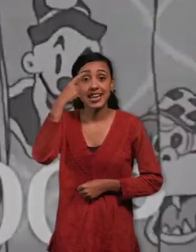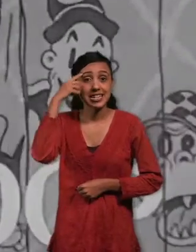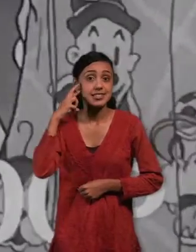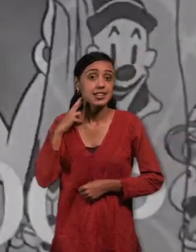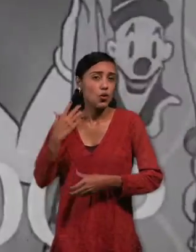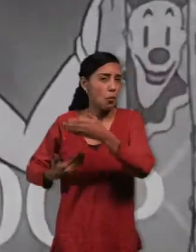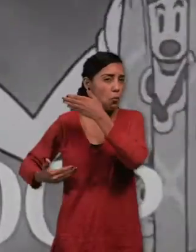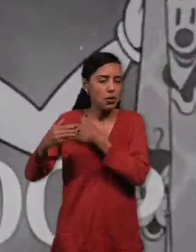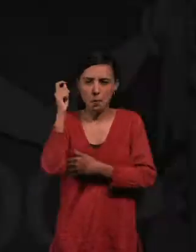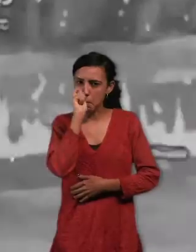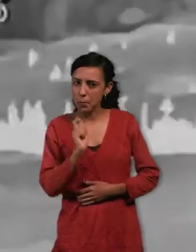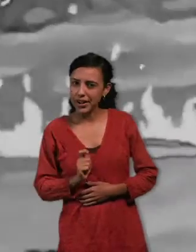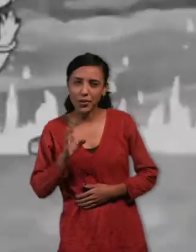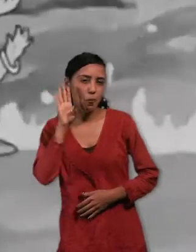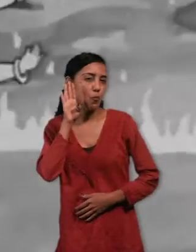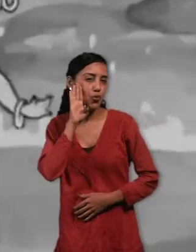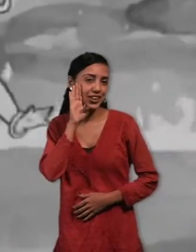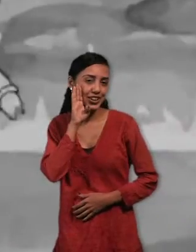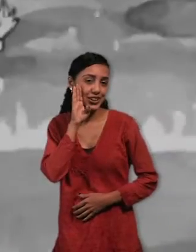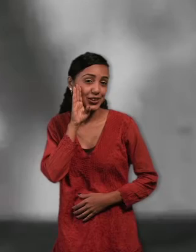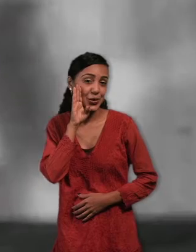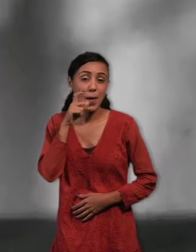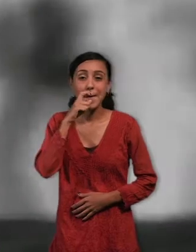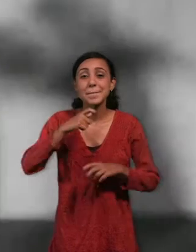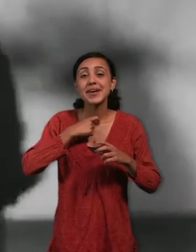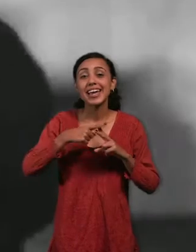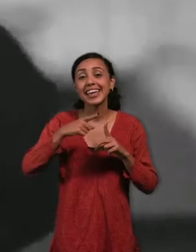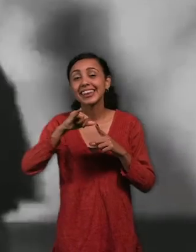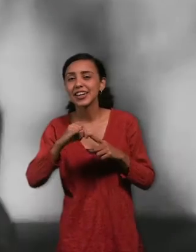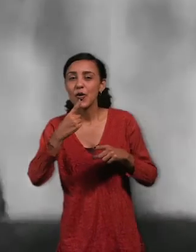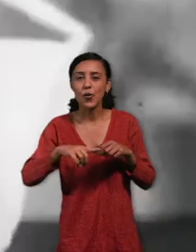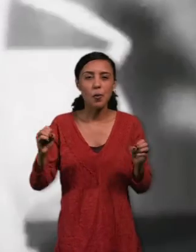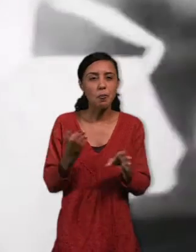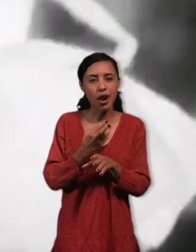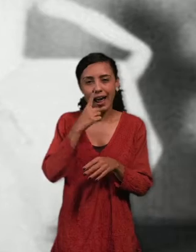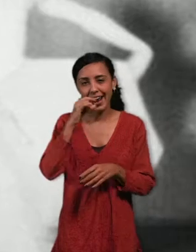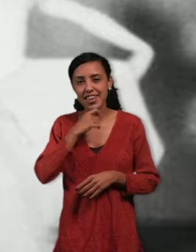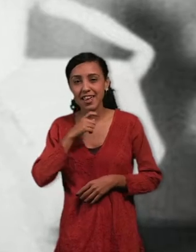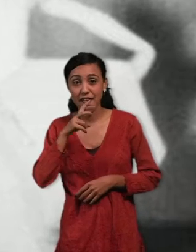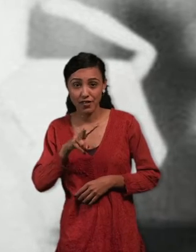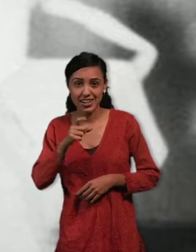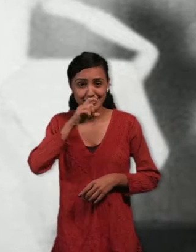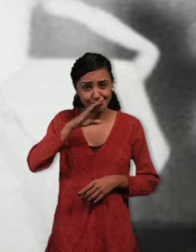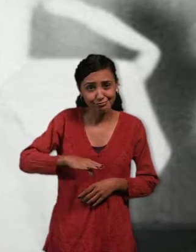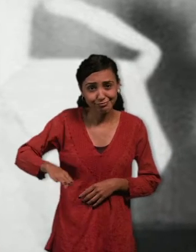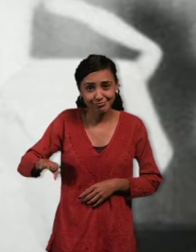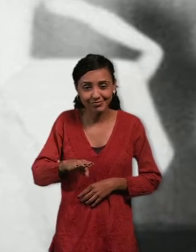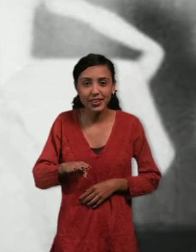en películas animadas como Betty Boop y Blanca Nieve y los Siete Enanitos. Para estas películas se dibujaba